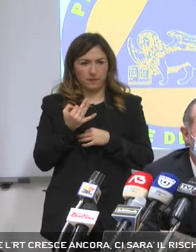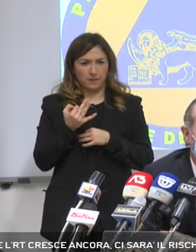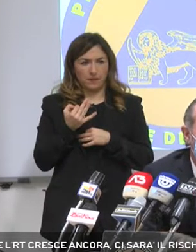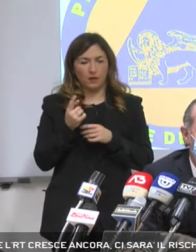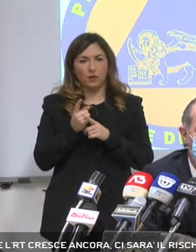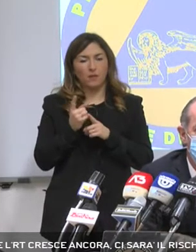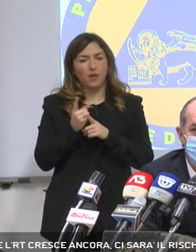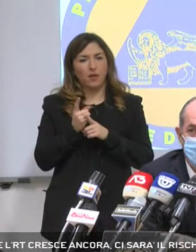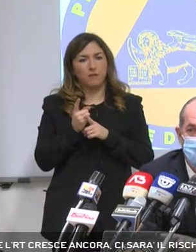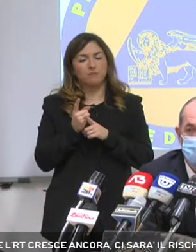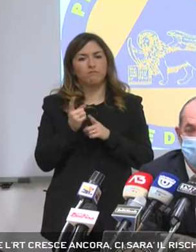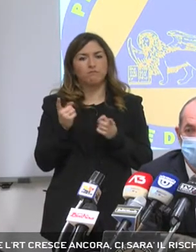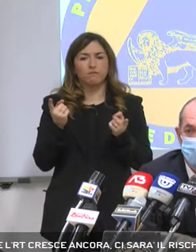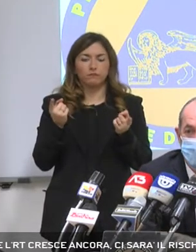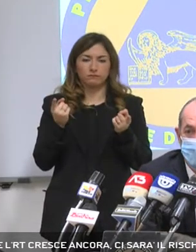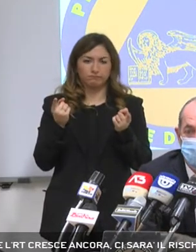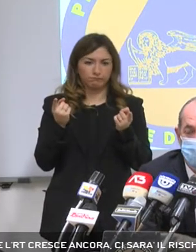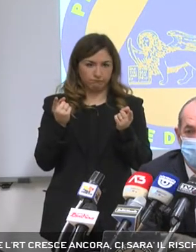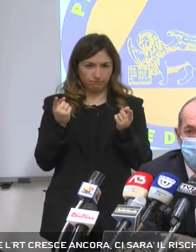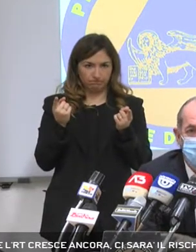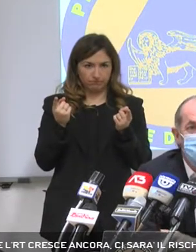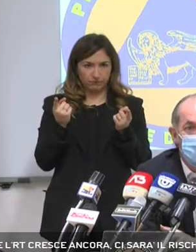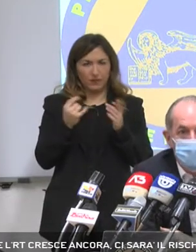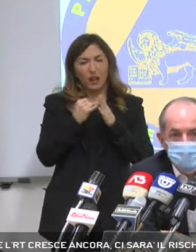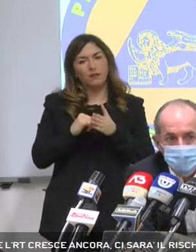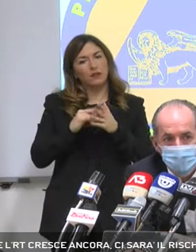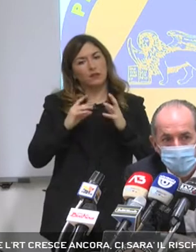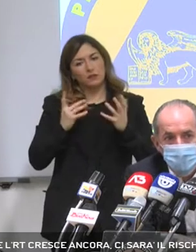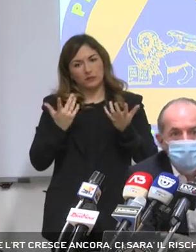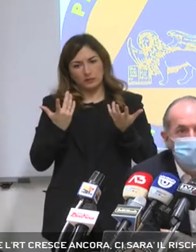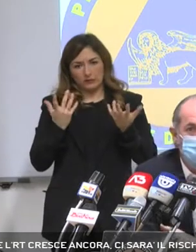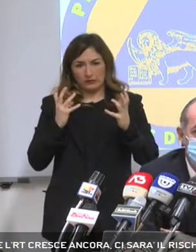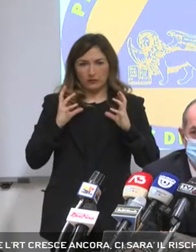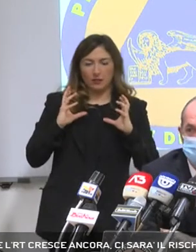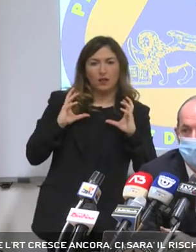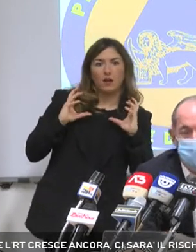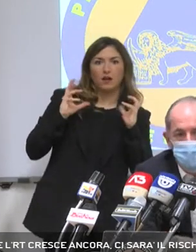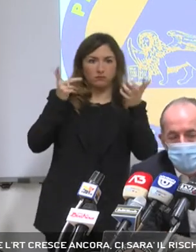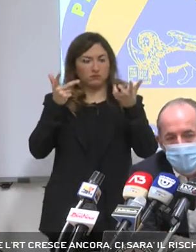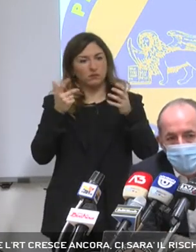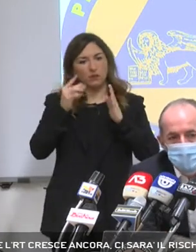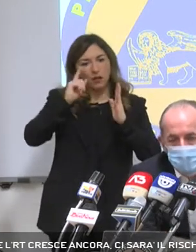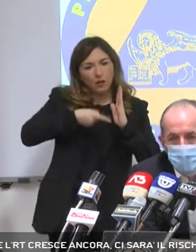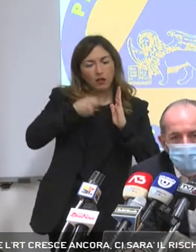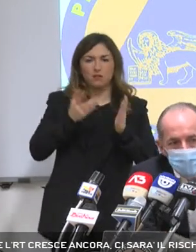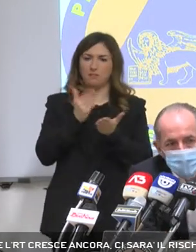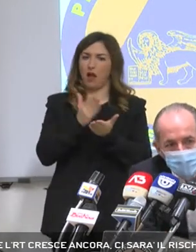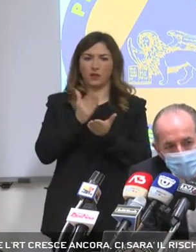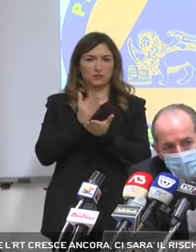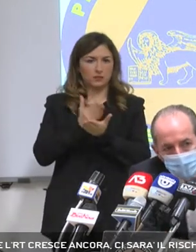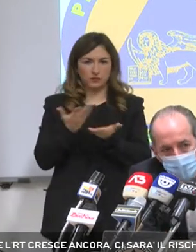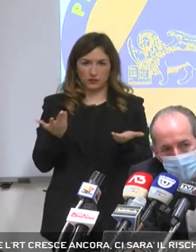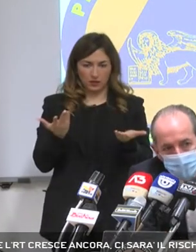effazione ma sarà quella poi del ribellarsi alla continua restrizione. Secondo me va